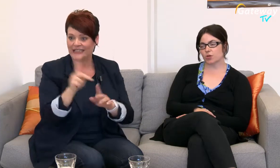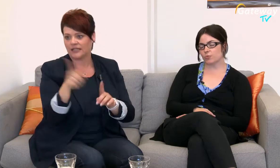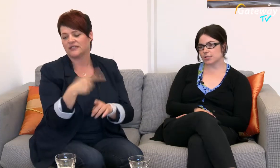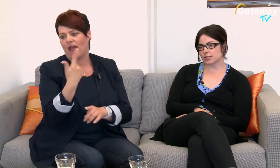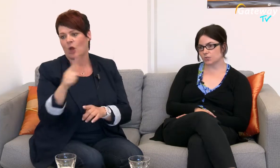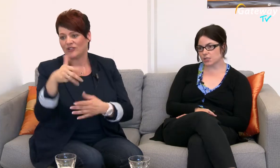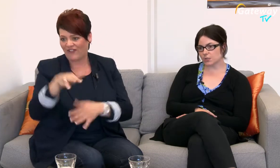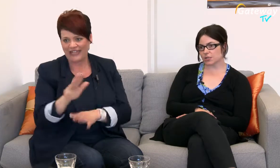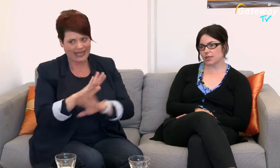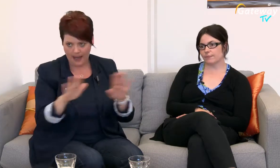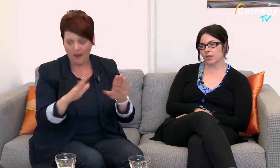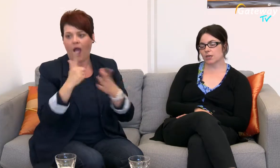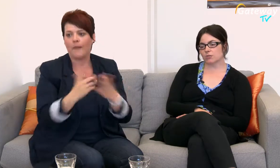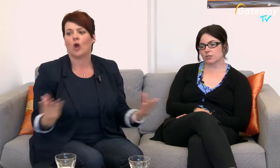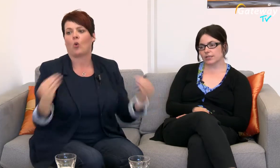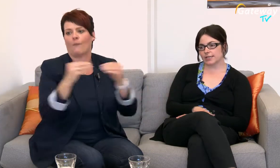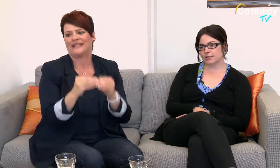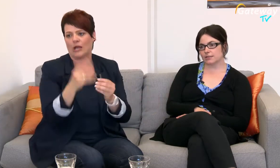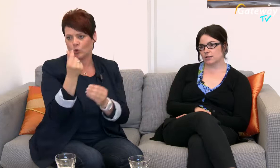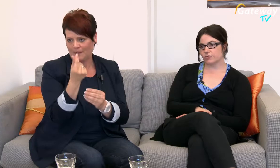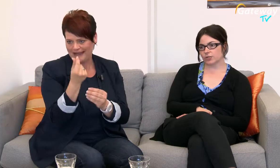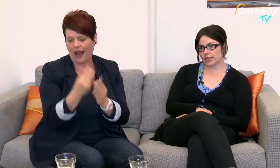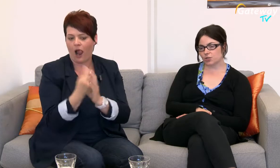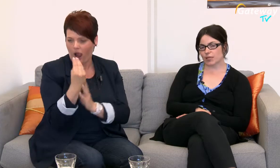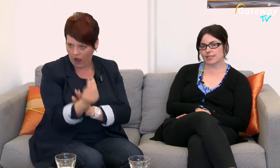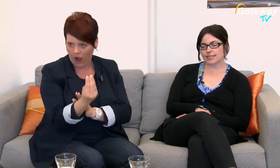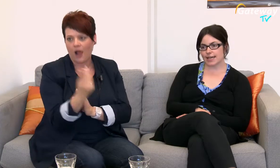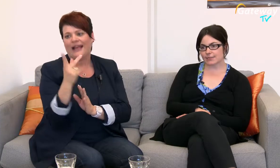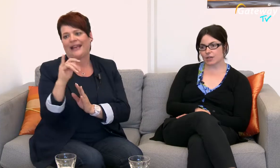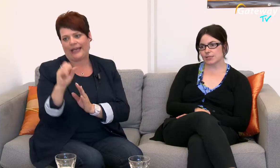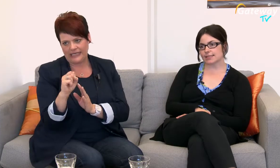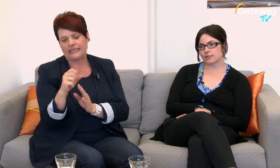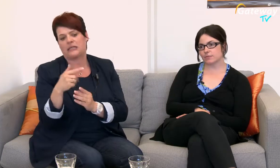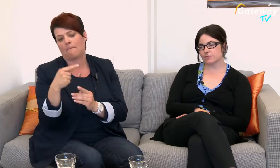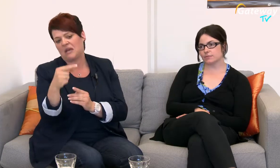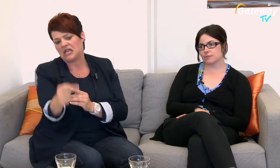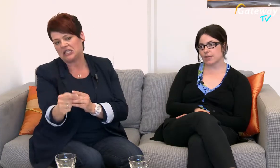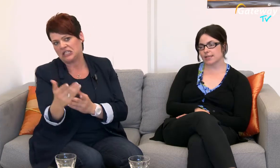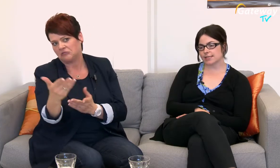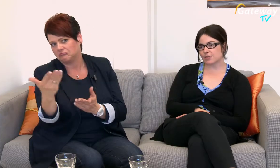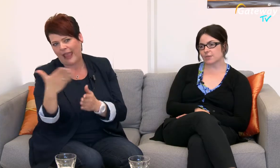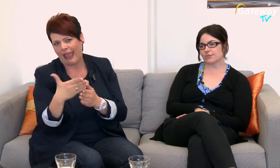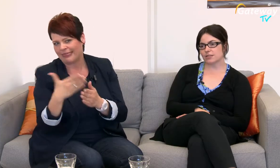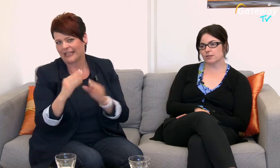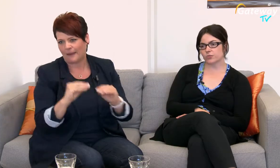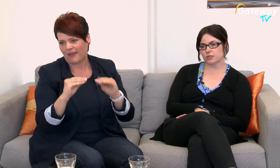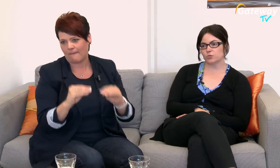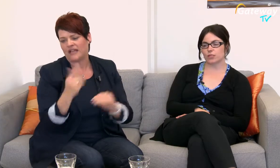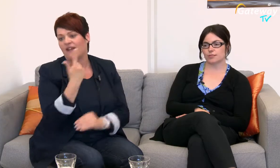Kompensationsmittel geben und KISS wird dann entsprechend jetzt erstmal bis Ende September 2014 über diese